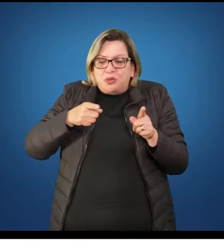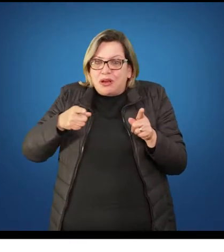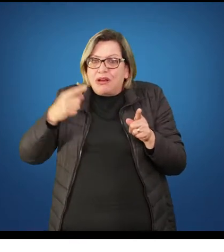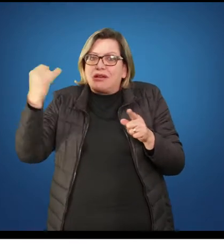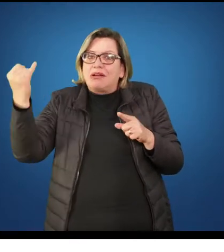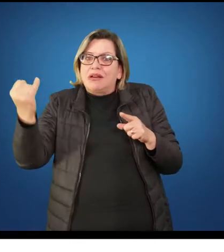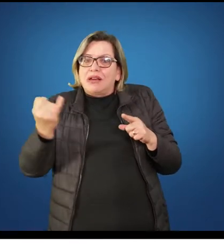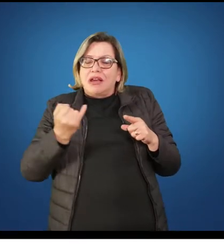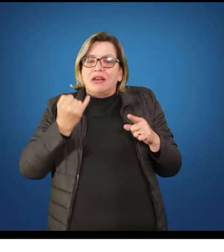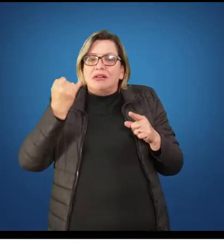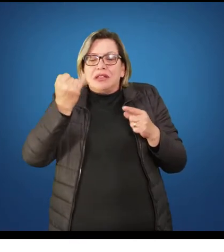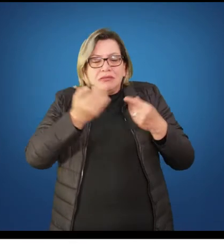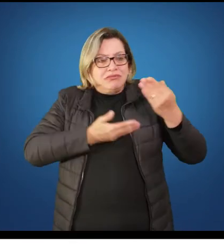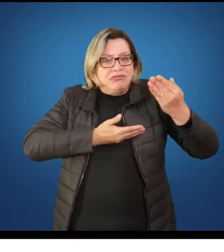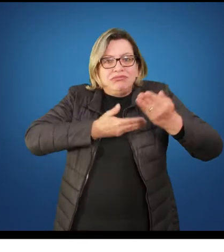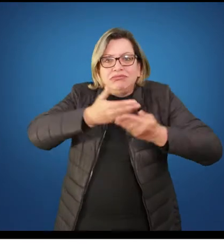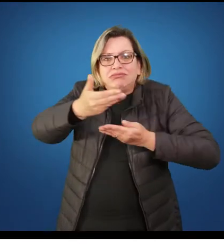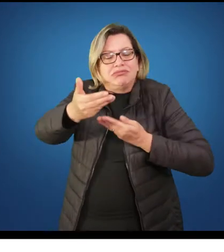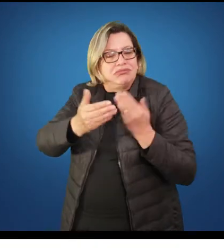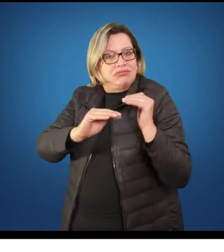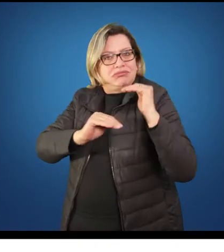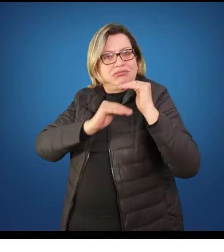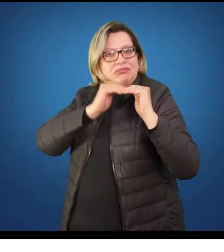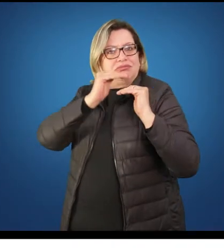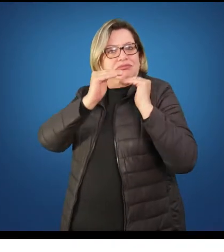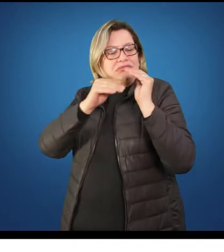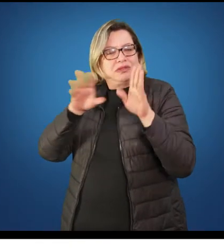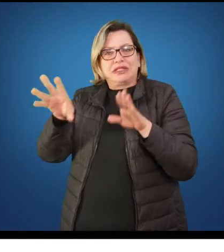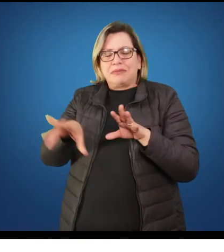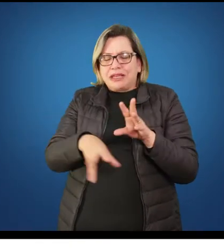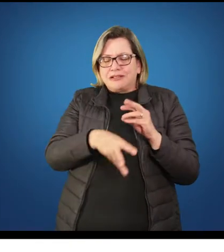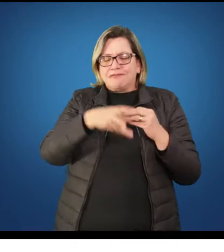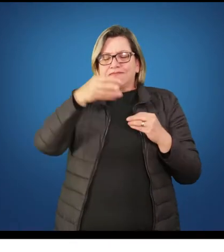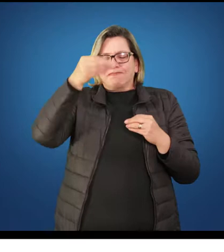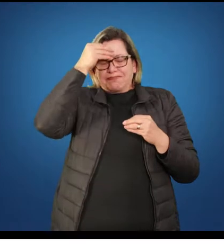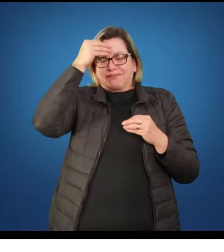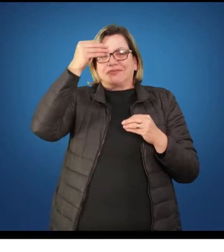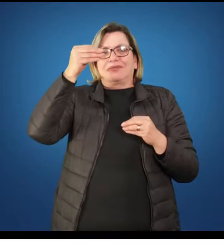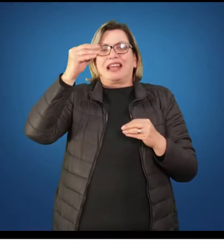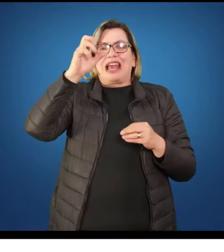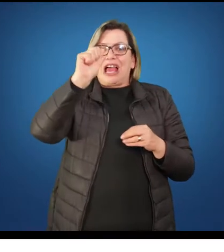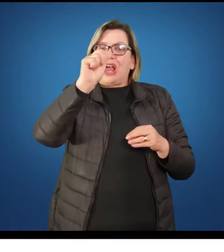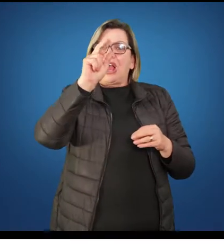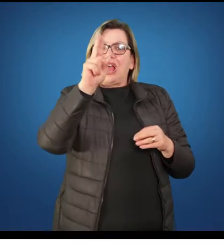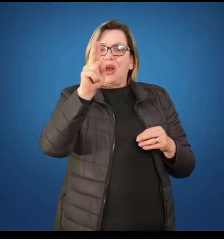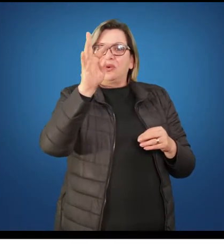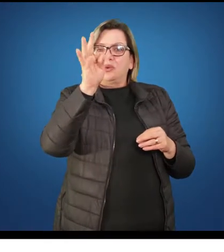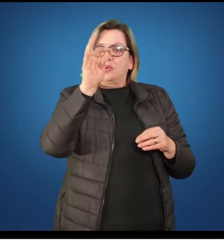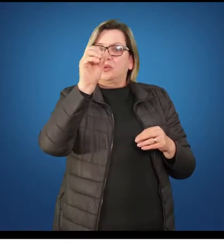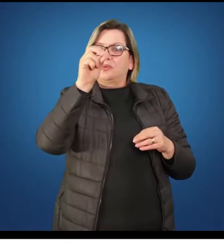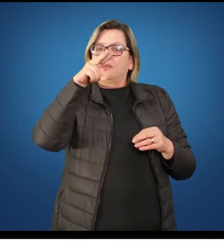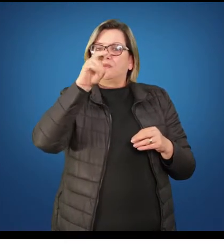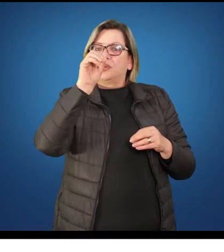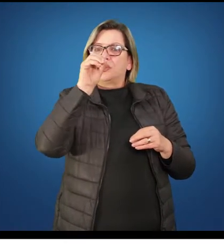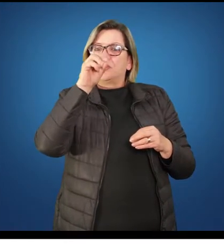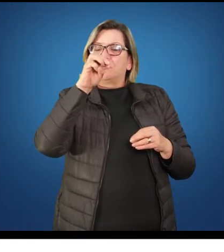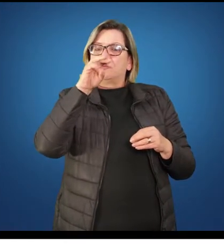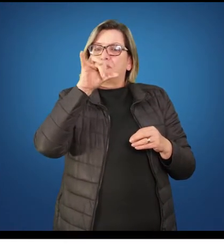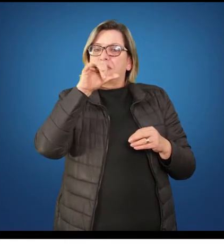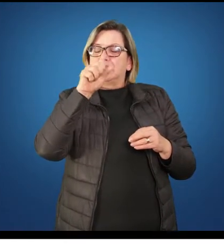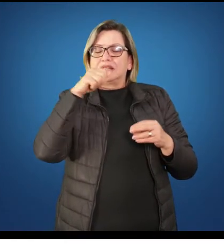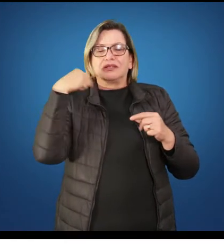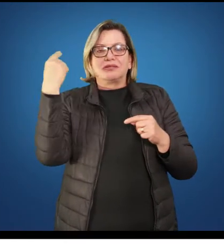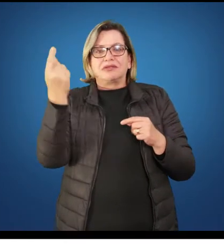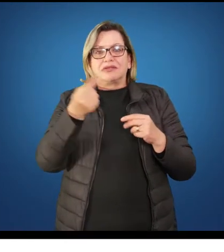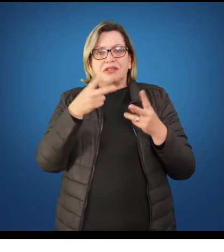às vezes, esses condicionantes. Quando a gente olha para os séculos passados e fala, nossa, uma criança com sete anos